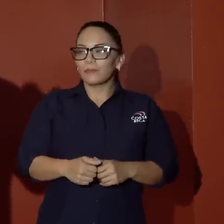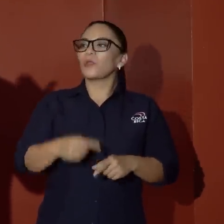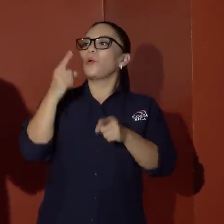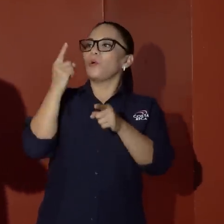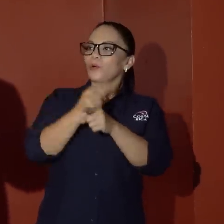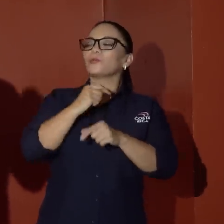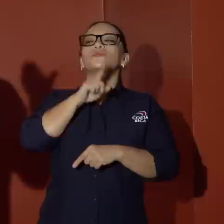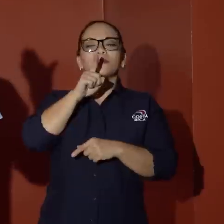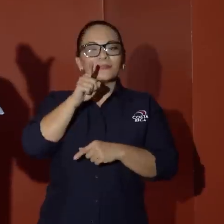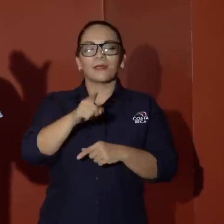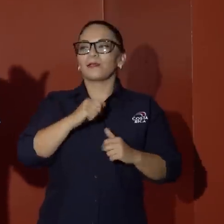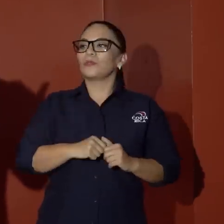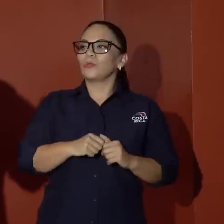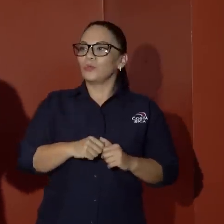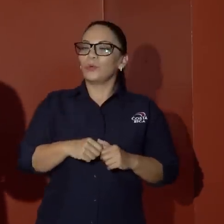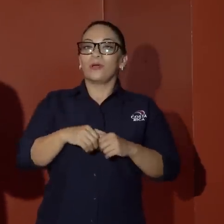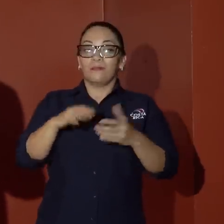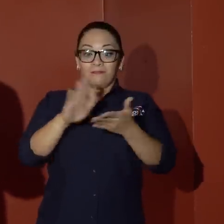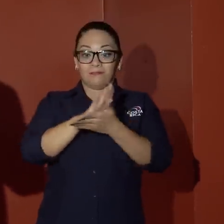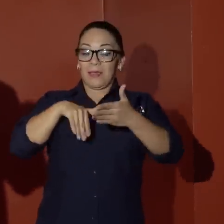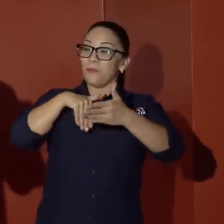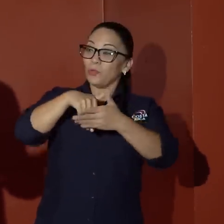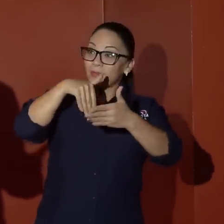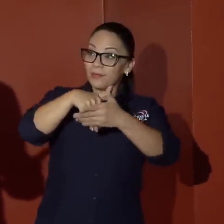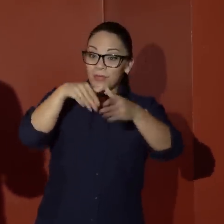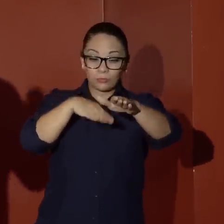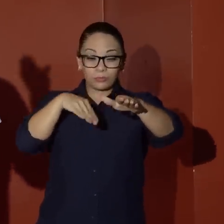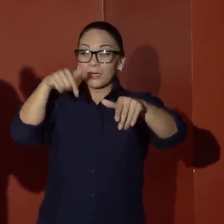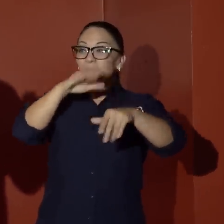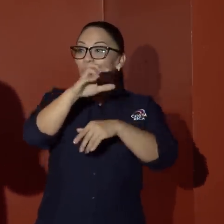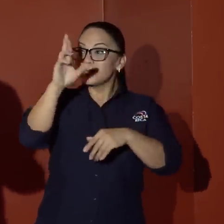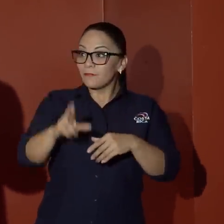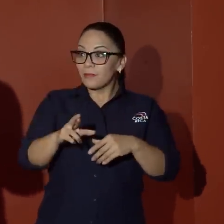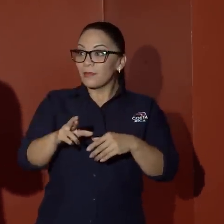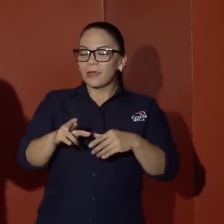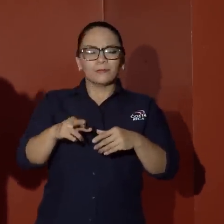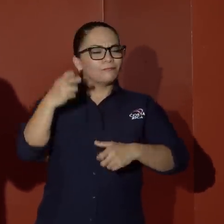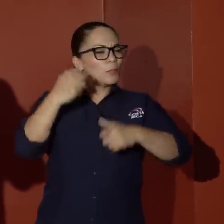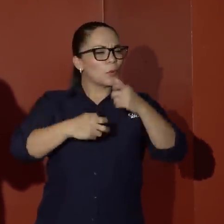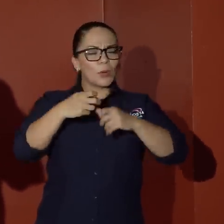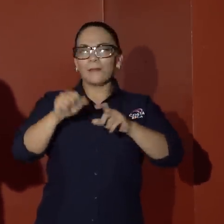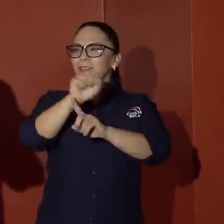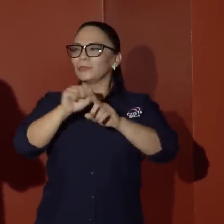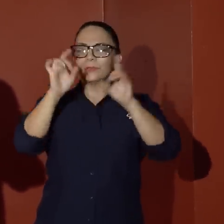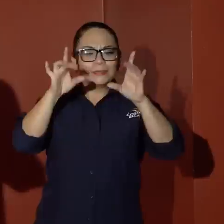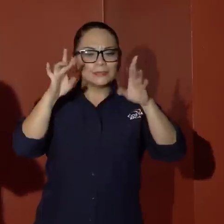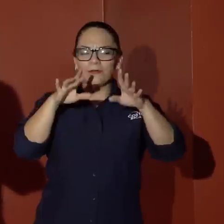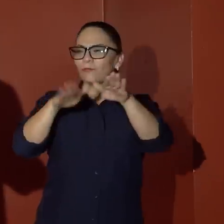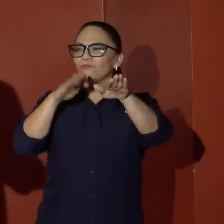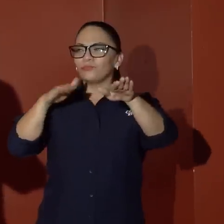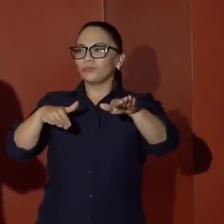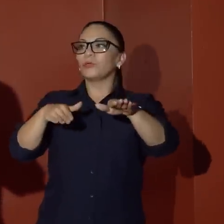Absolutamente cierto que el embotellamiento en Costa Rica, el caos vial, le está quitando